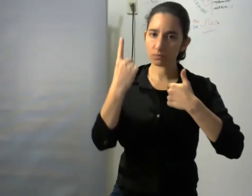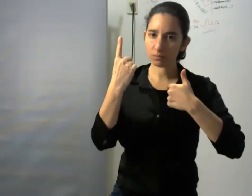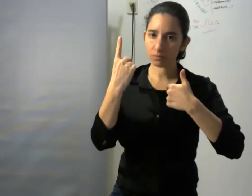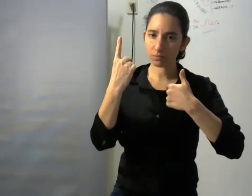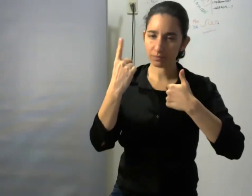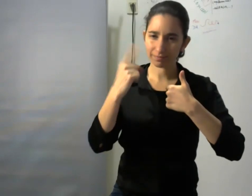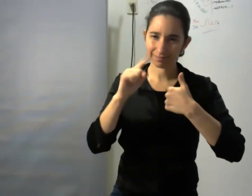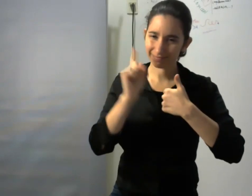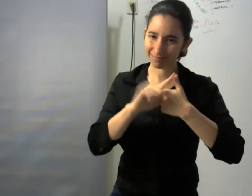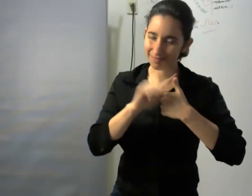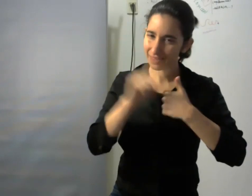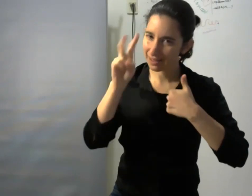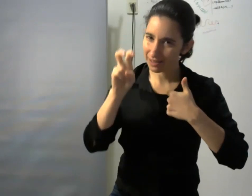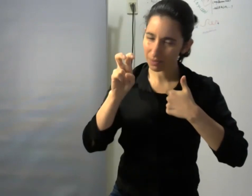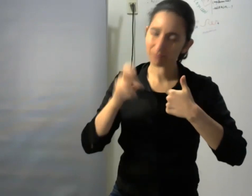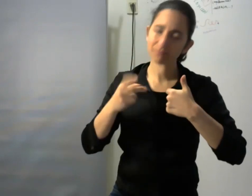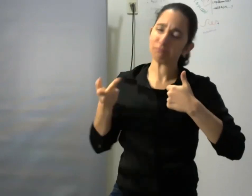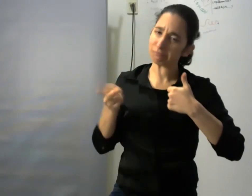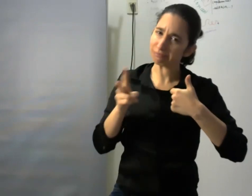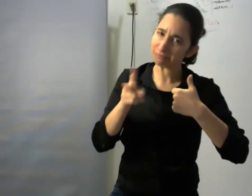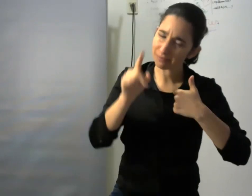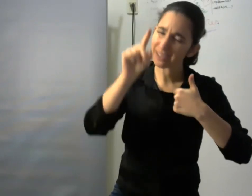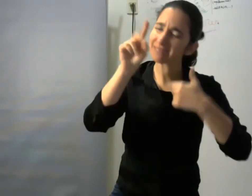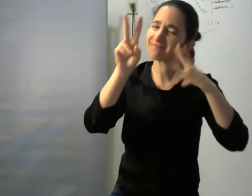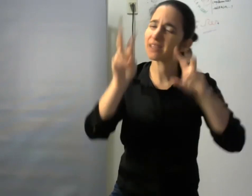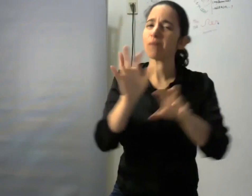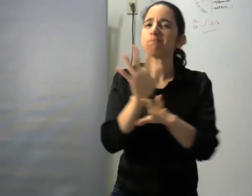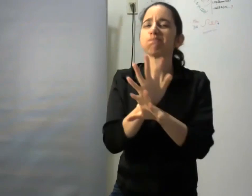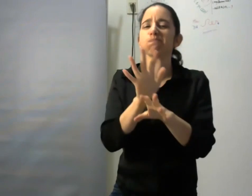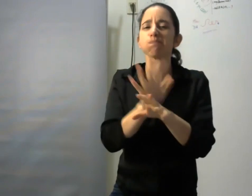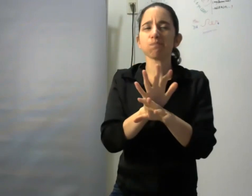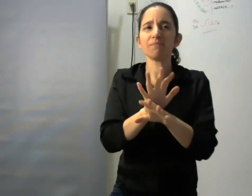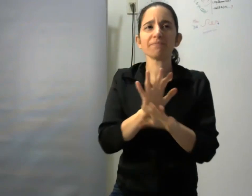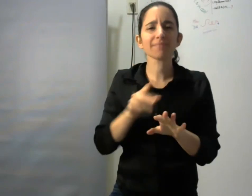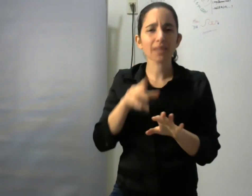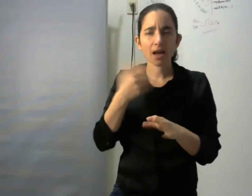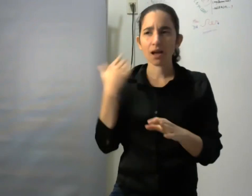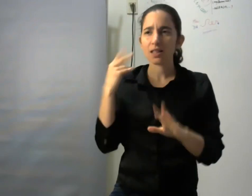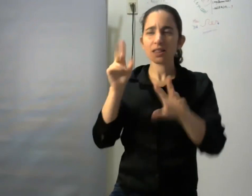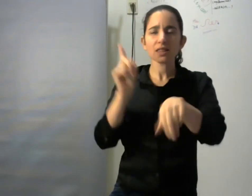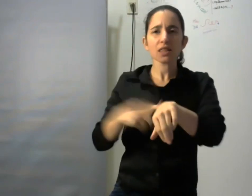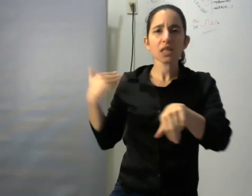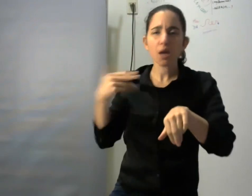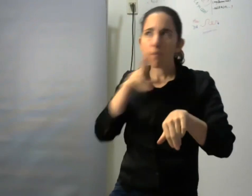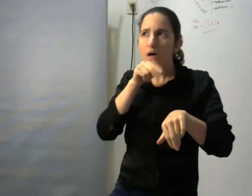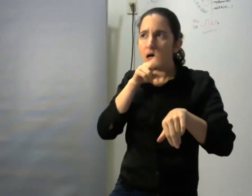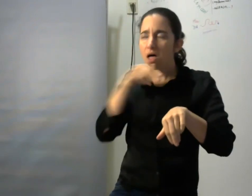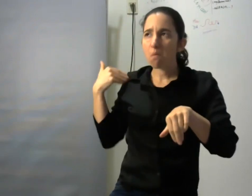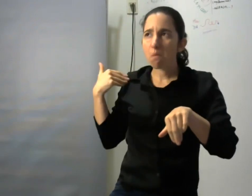caso es absolutamente cierto es la ausencia y es que este libro viene a remediar una ausencia como saben